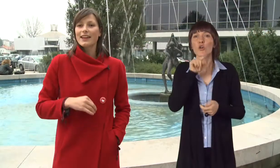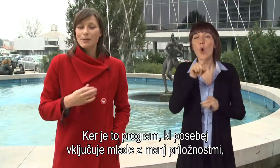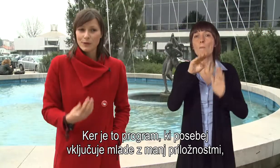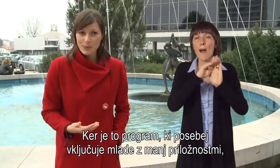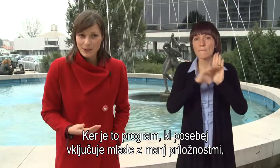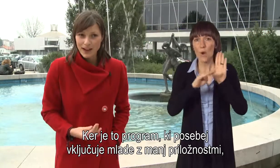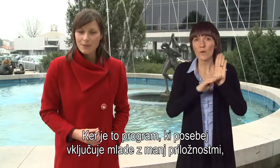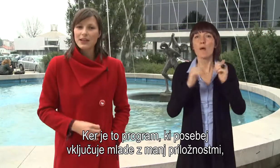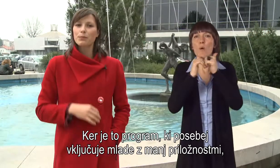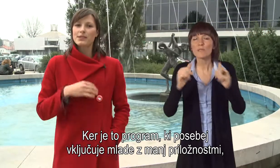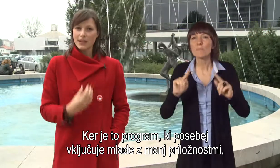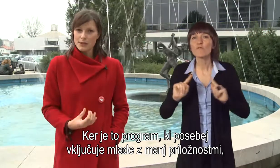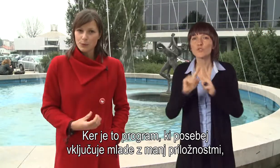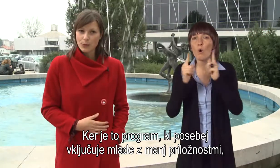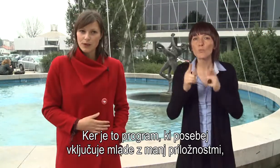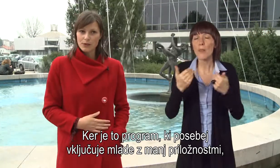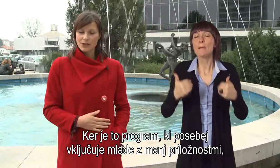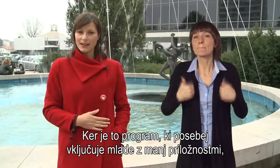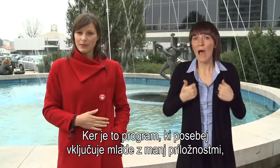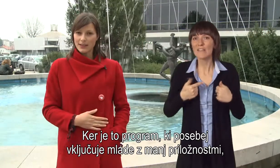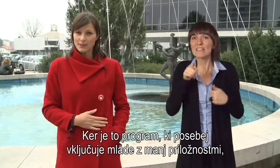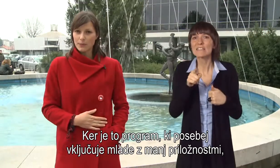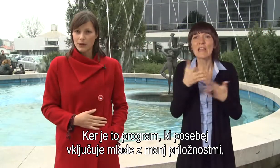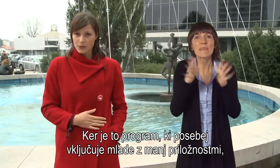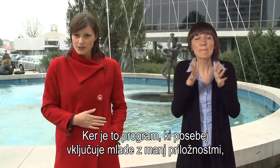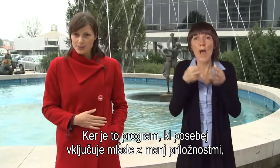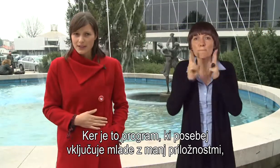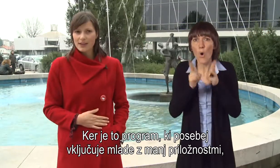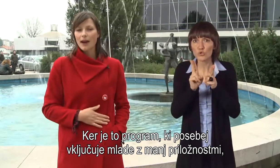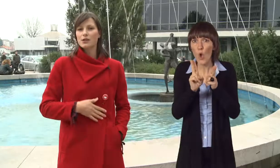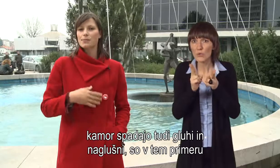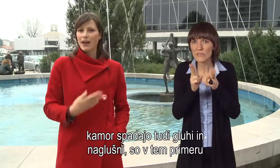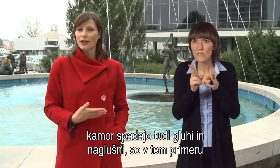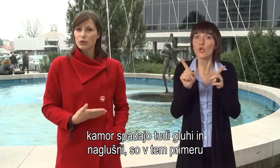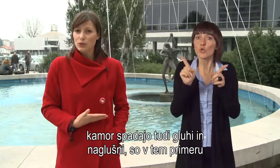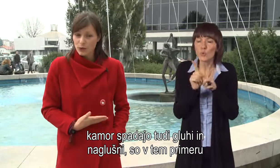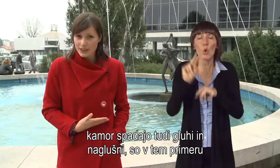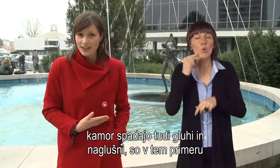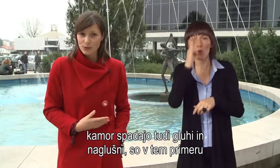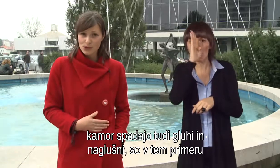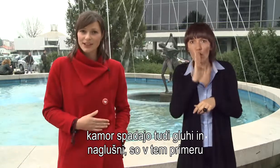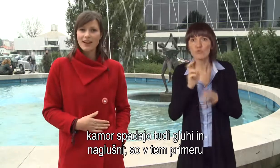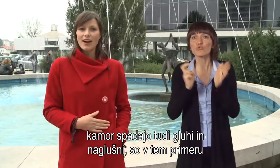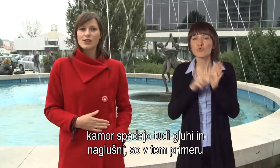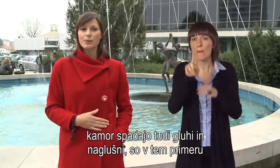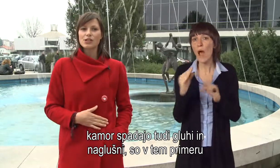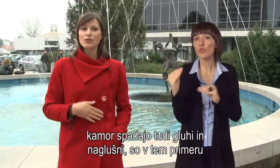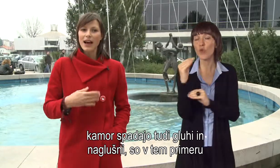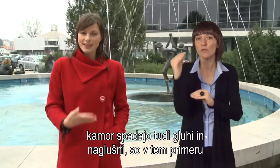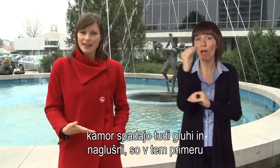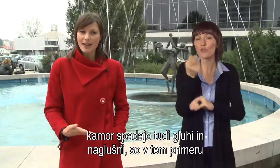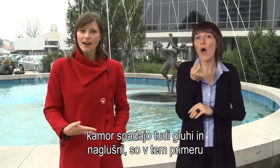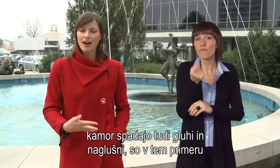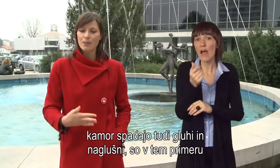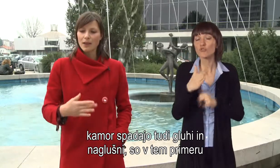Ker je pa to program, ki posebej spodbuja vključevanje mladih z manj preložnostmi, kamor spadajo tudi gluhi in naglušni, so pa še